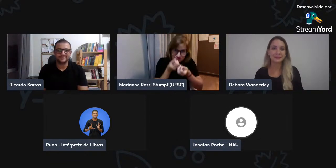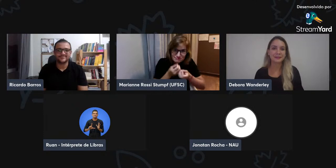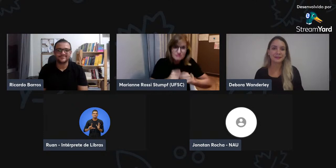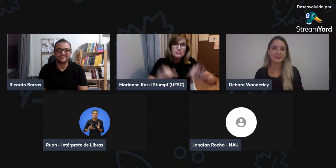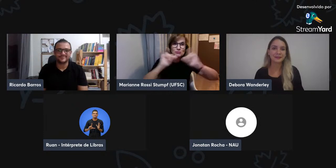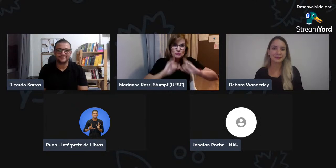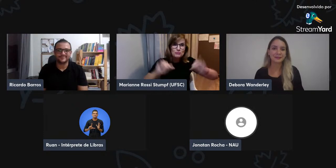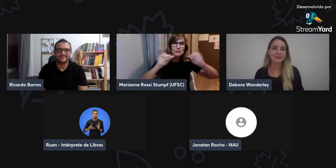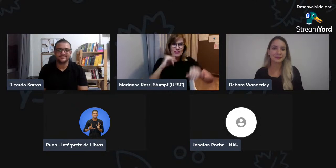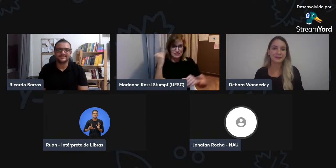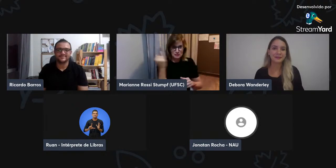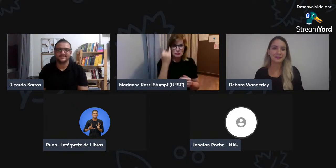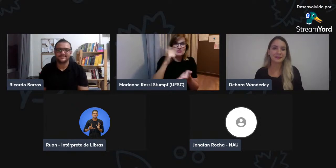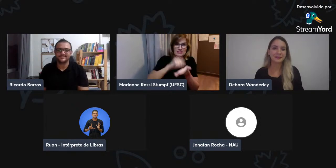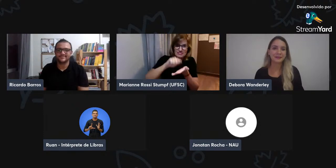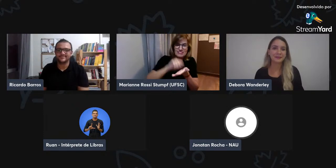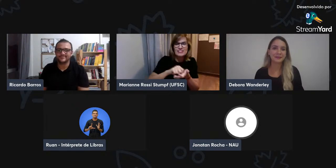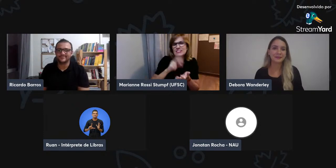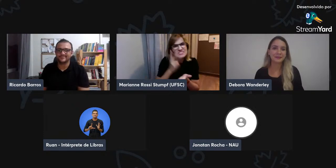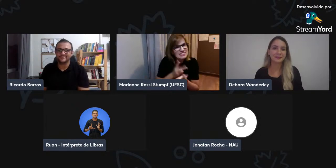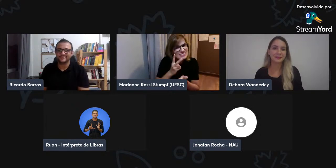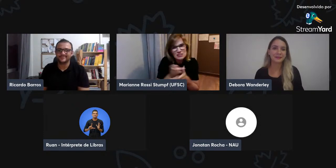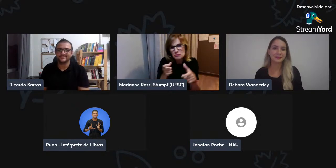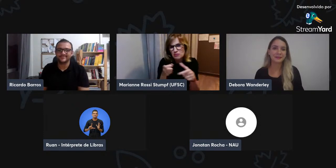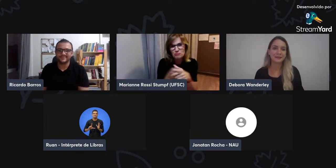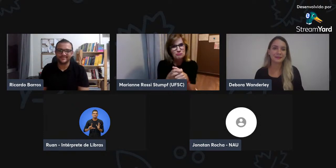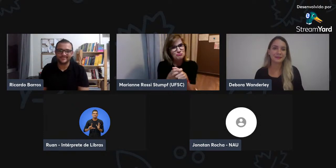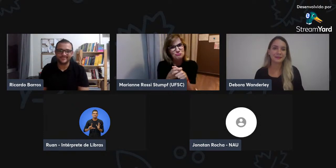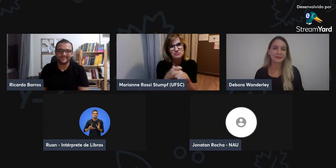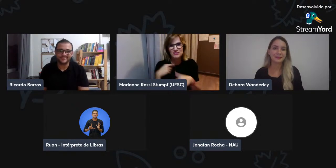da escrita de sinais. E o Ricardo está trabalhando nessa divulgação.